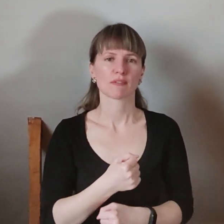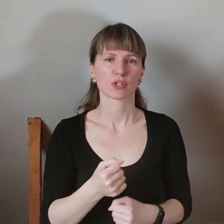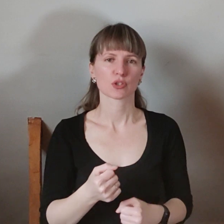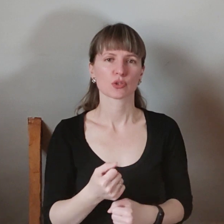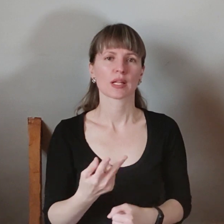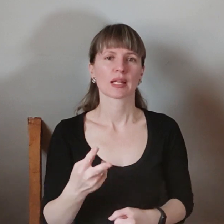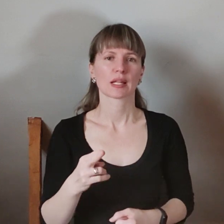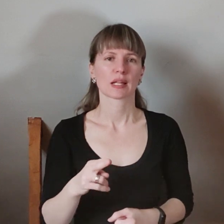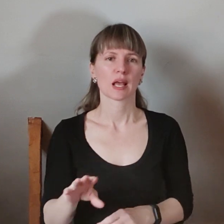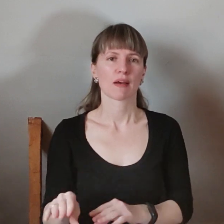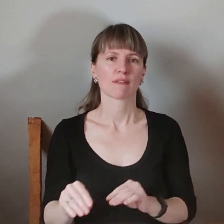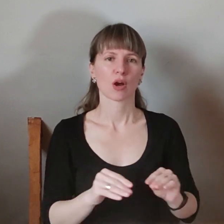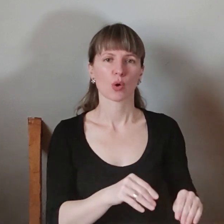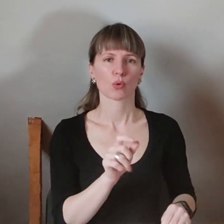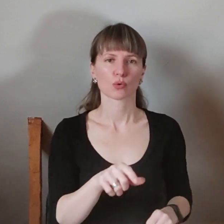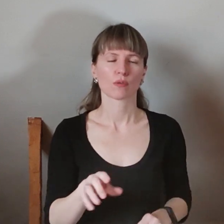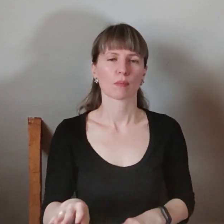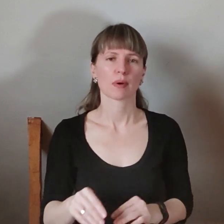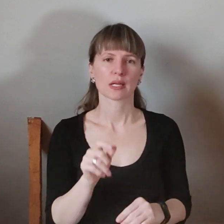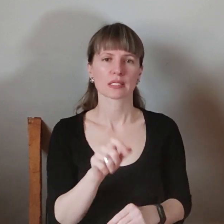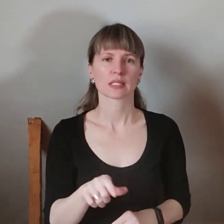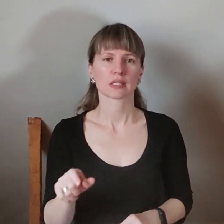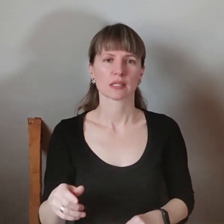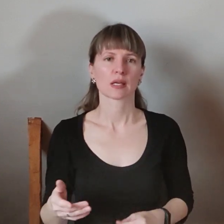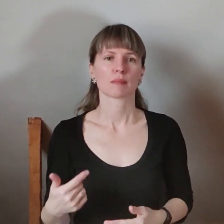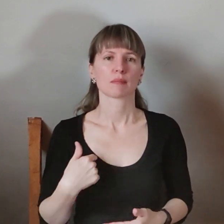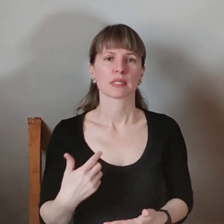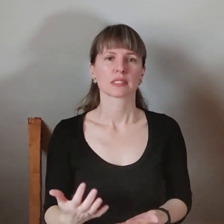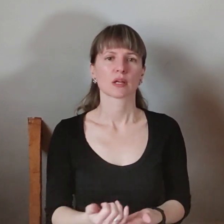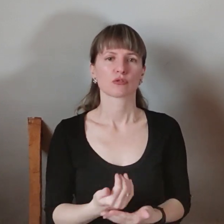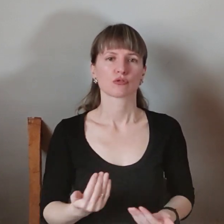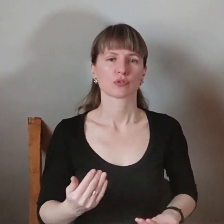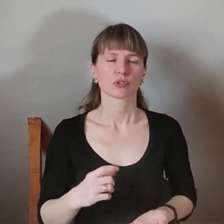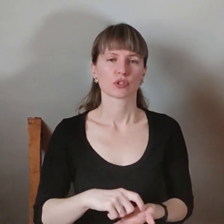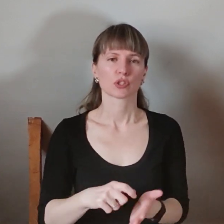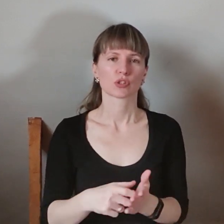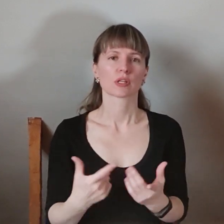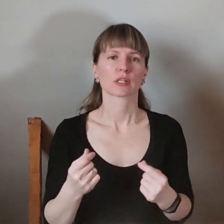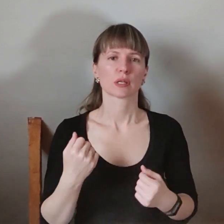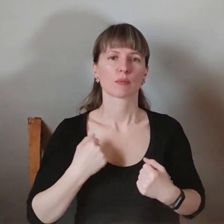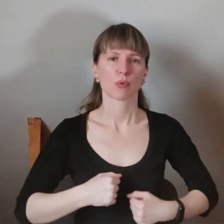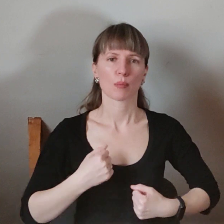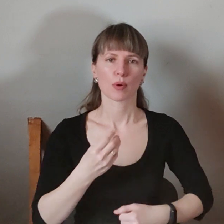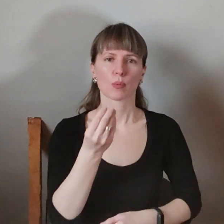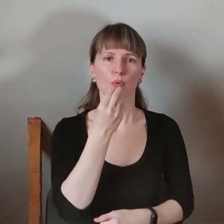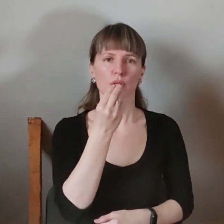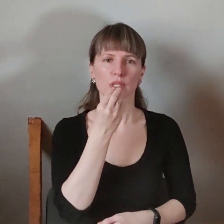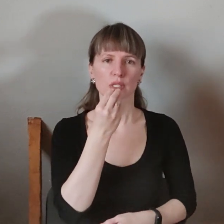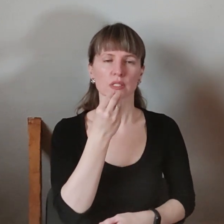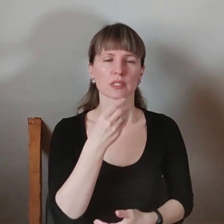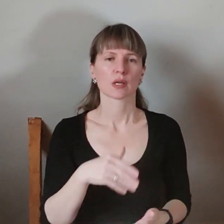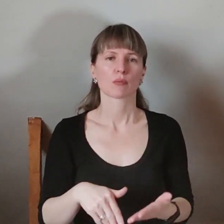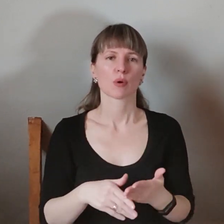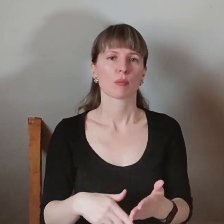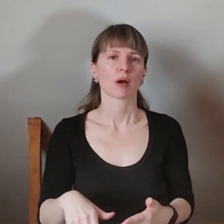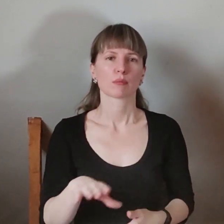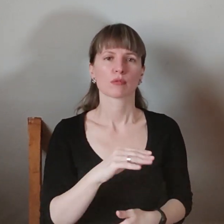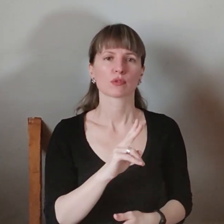Для евакуйованих, переселенців ми знаходимо житло, де помитися, поїсти. Помагаємо всім, хто любить